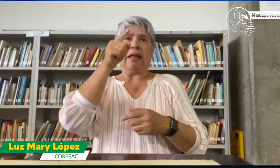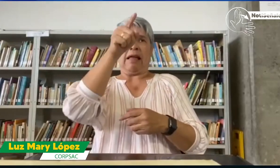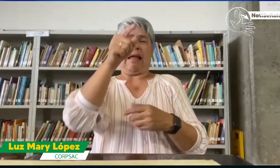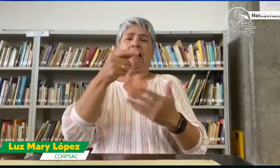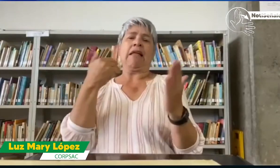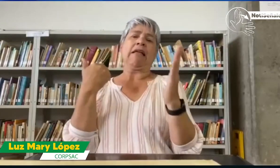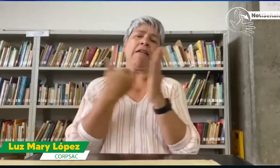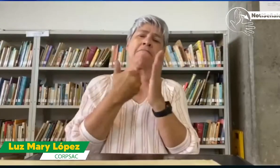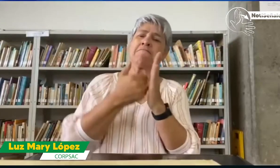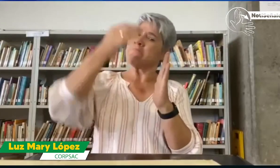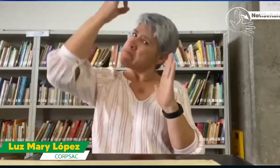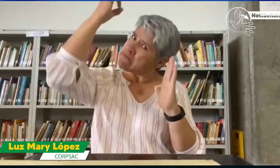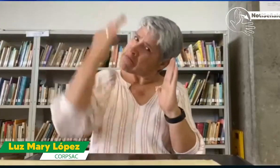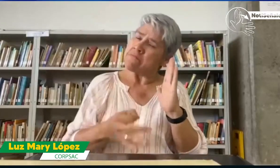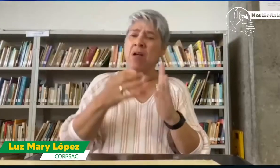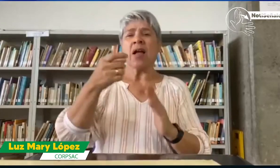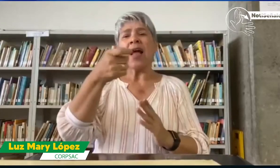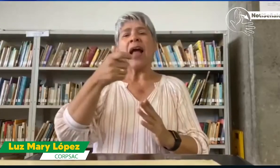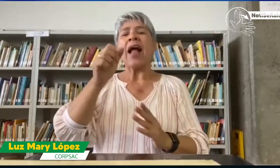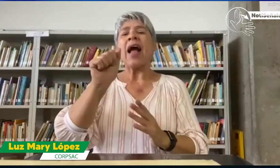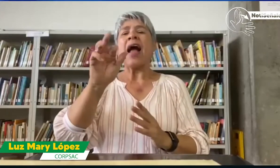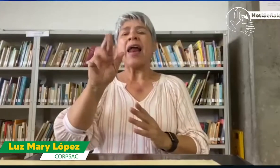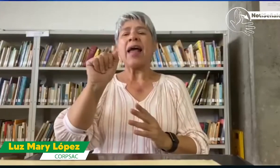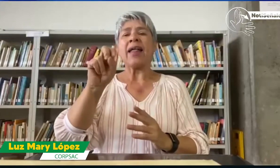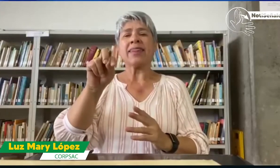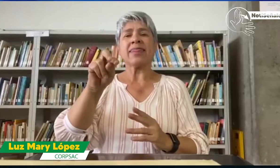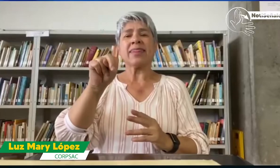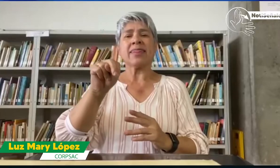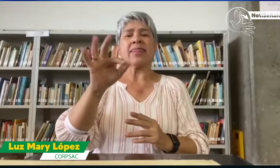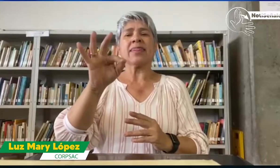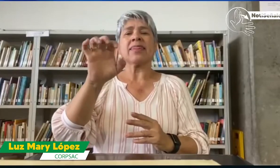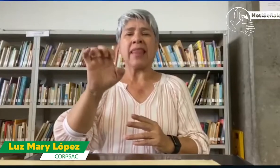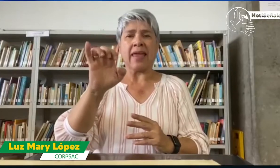propongo un plantón frente al Ministerio de Educación, porque ellos son los garantes,